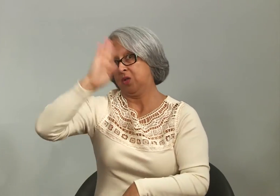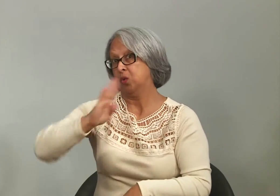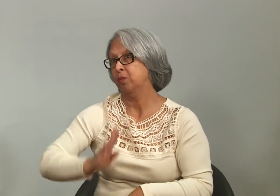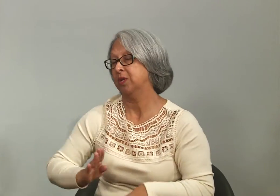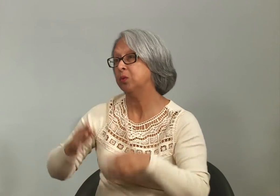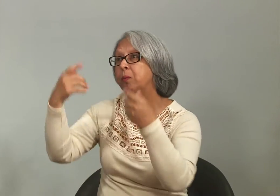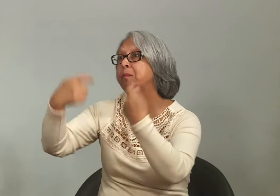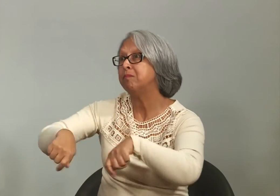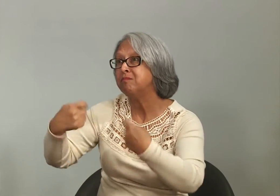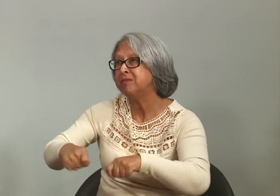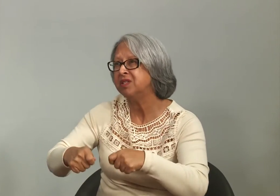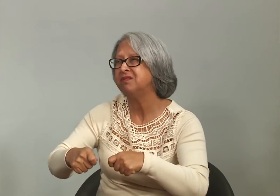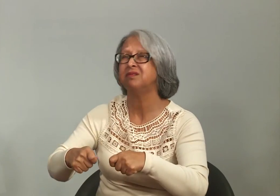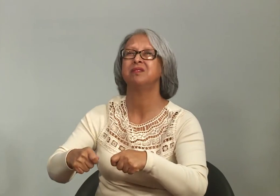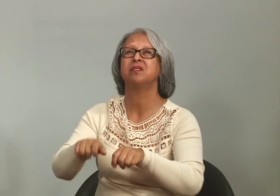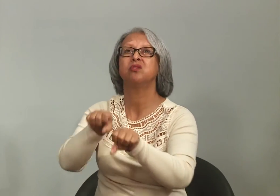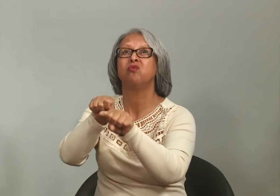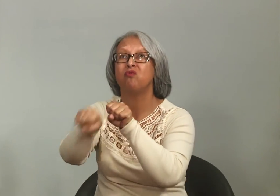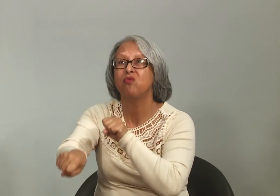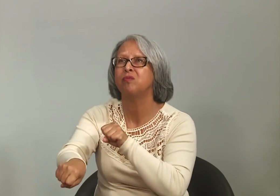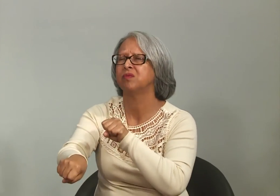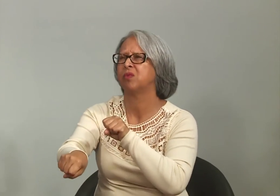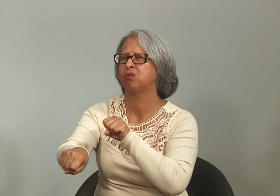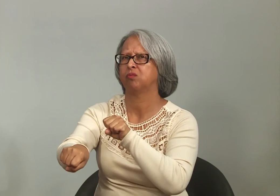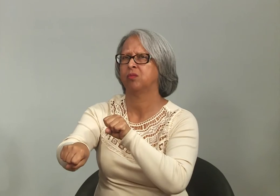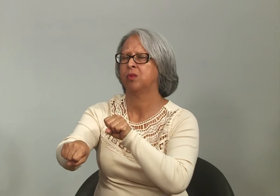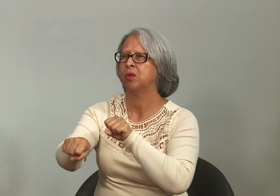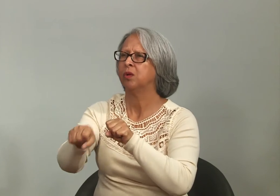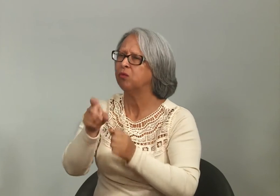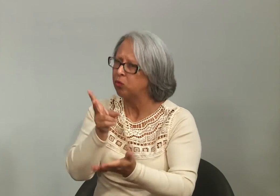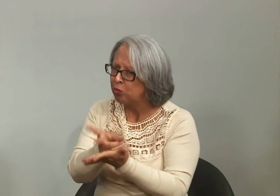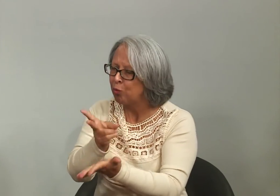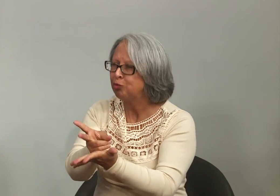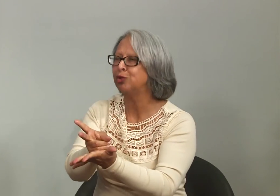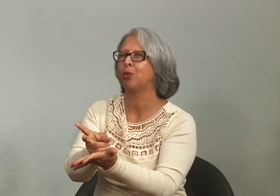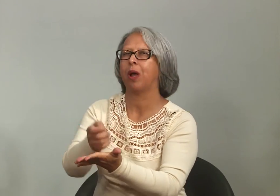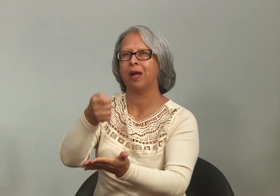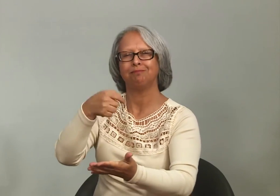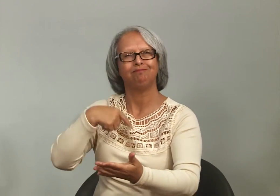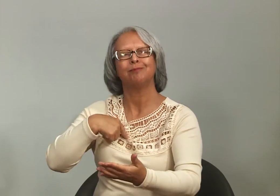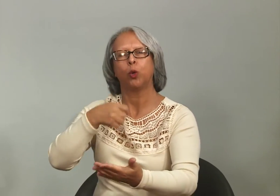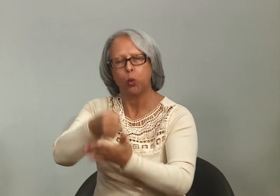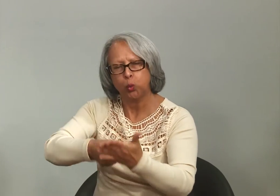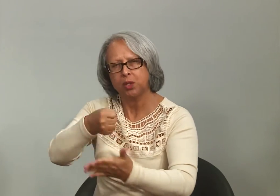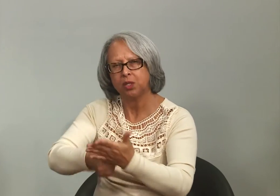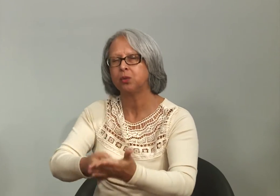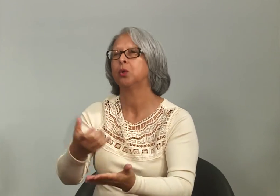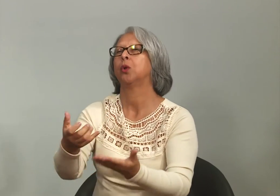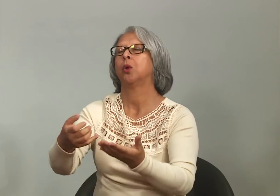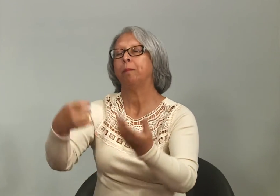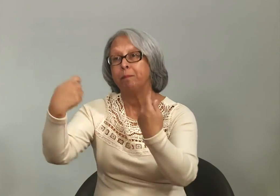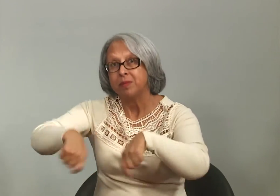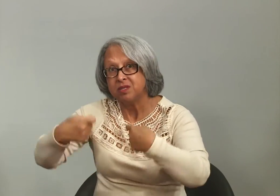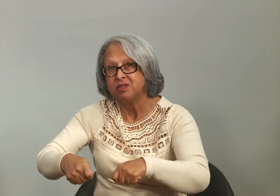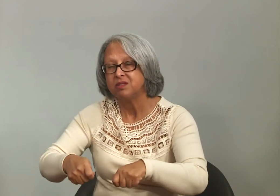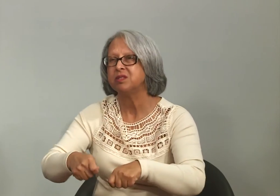inclusão. Então, aqui no Brasil é muito necessário a formação continuada. Eu luto muito para isso,